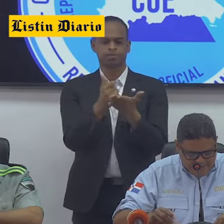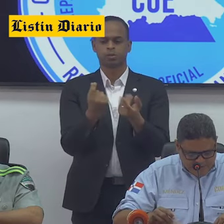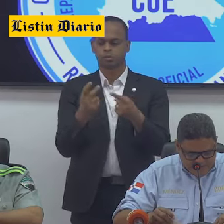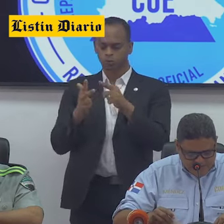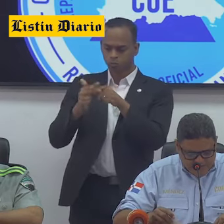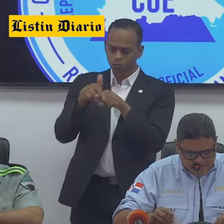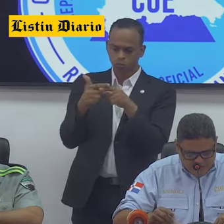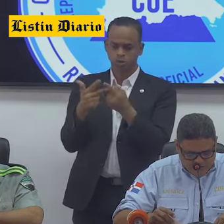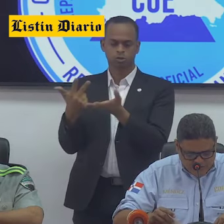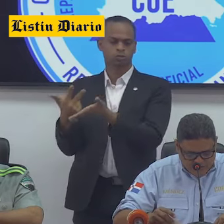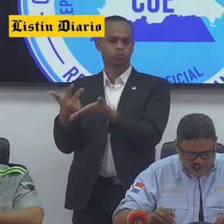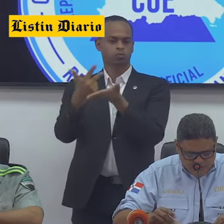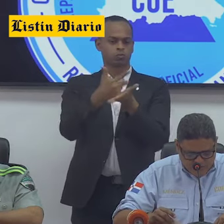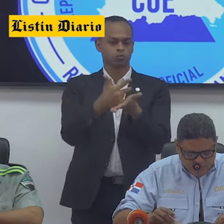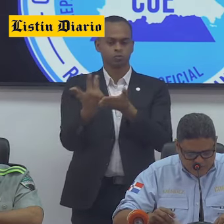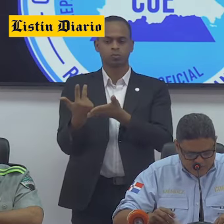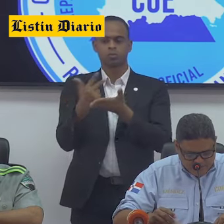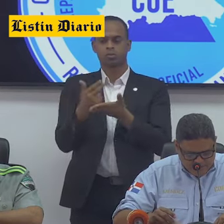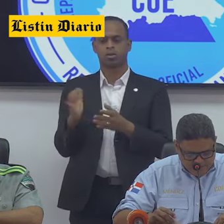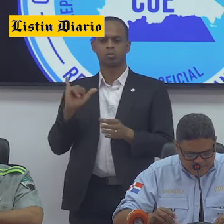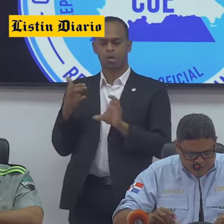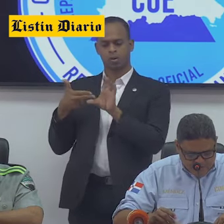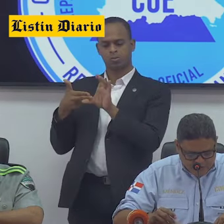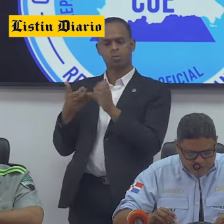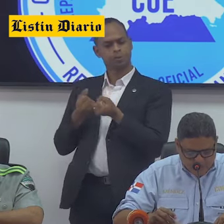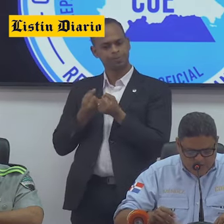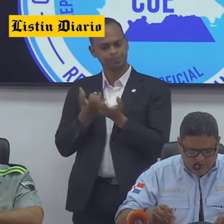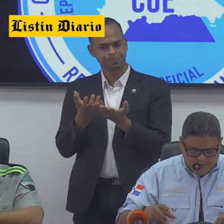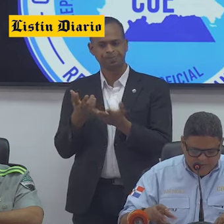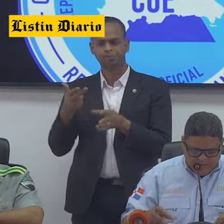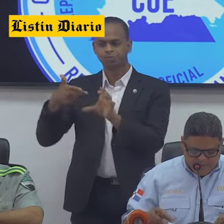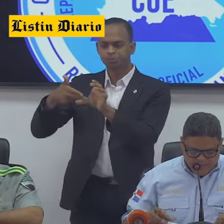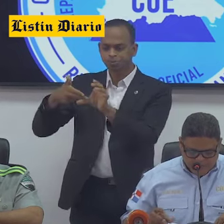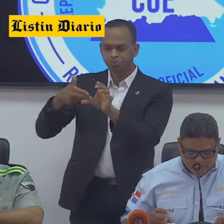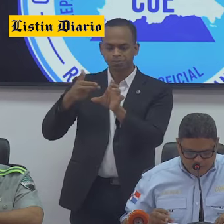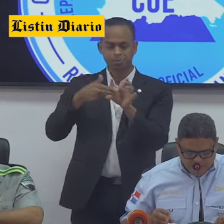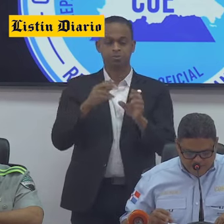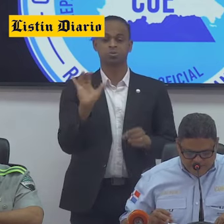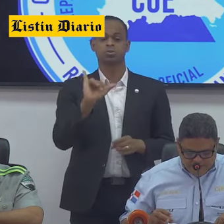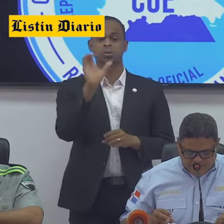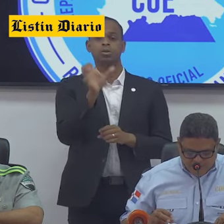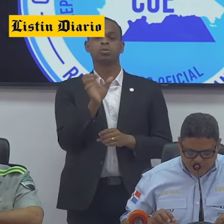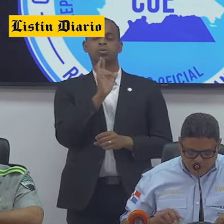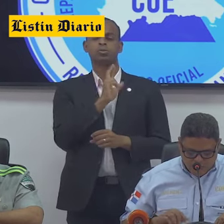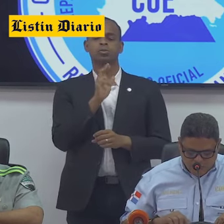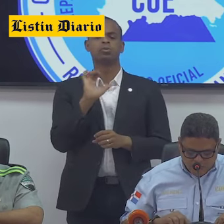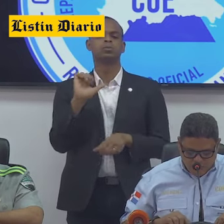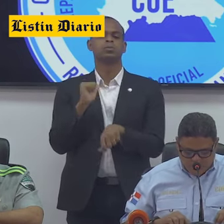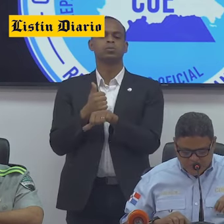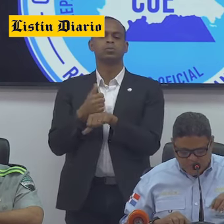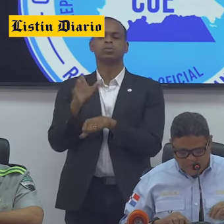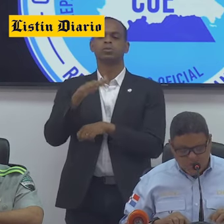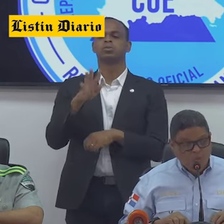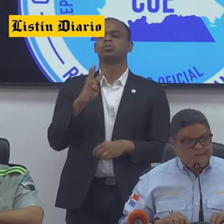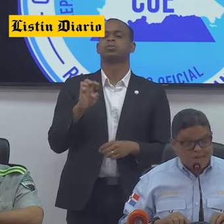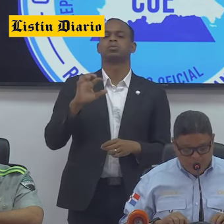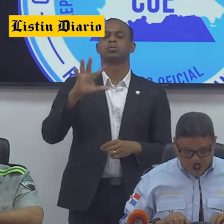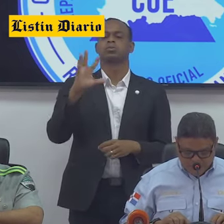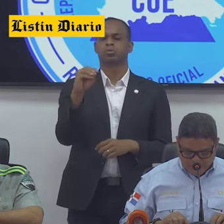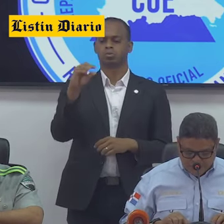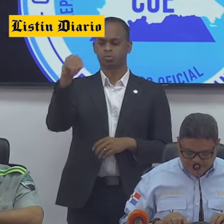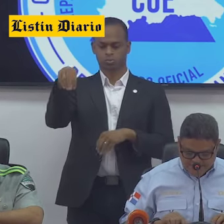mecánicas, remolques y suministro de combustible. Cruz Roja Dominicana reportó que instaló unos 450